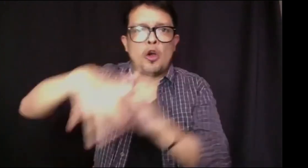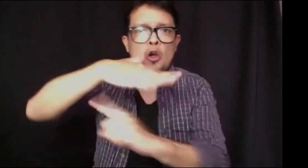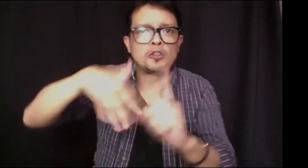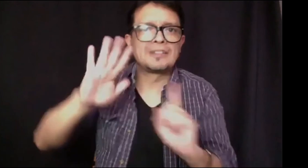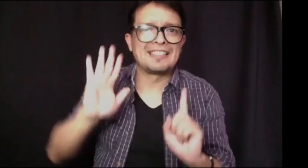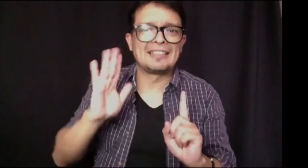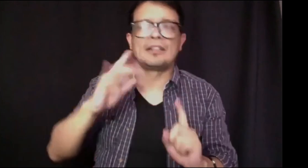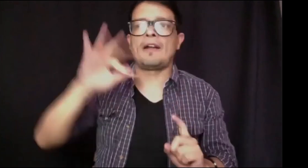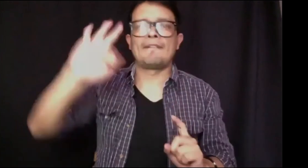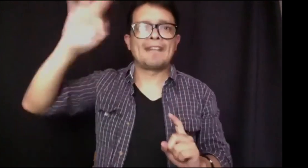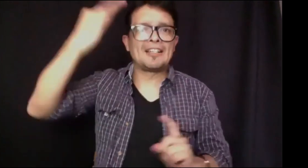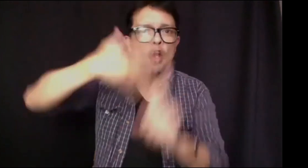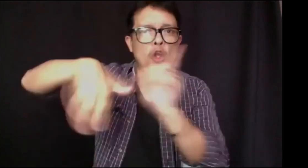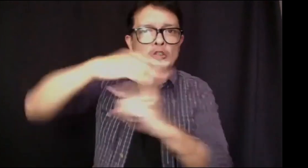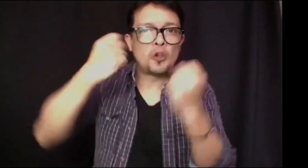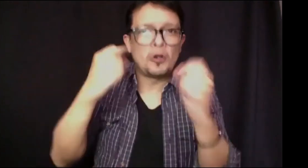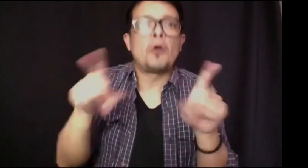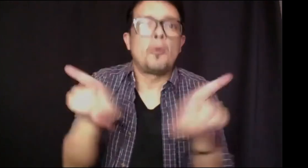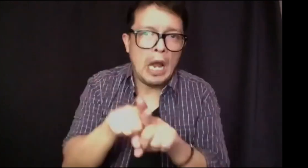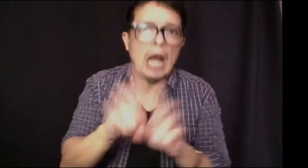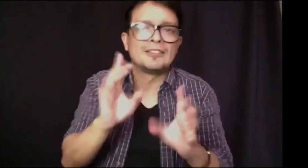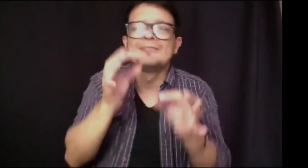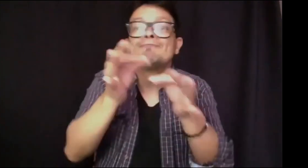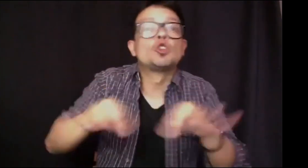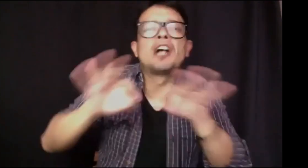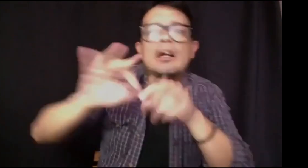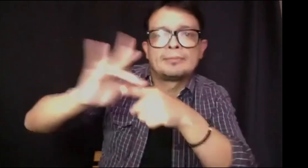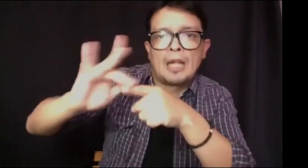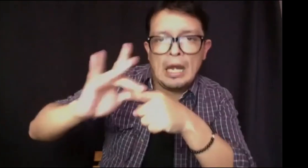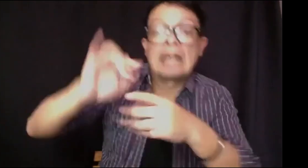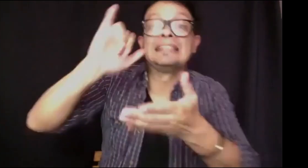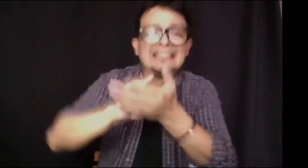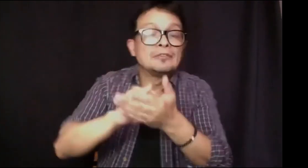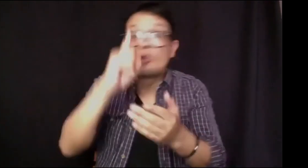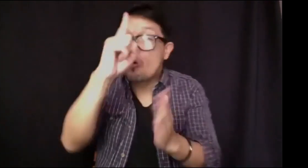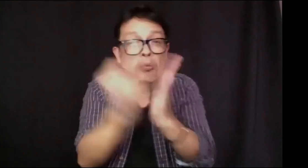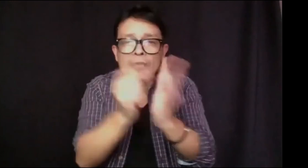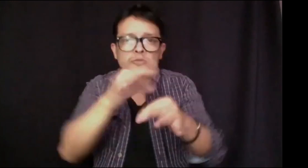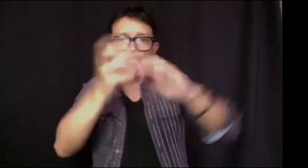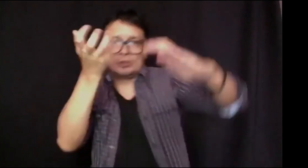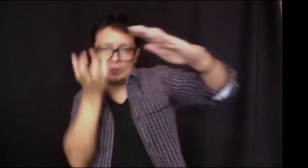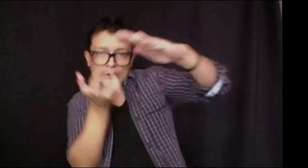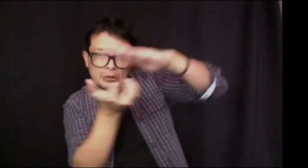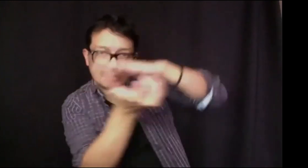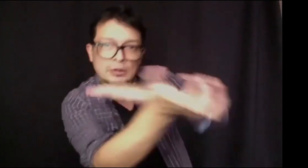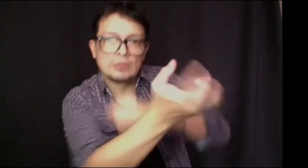tampoco hablan excelentemente el inglés o el francés. Es algo similar. Su segunda lengua no es perfecta.